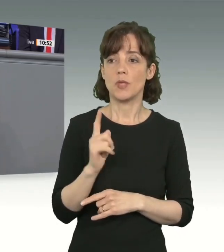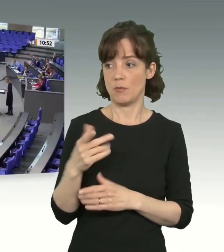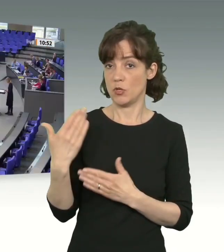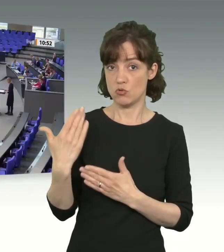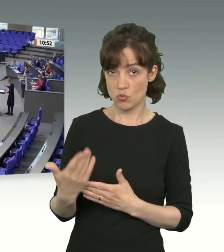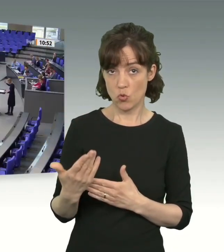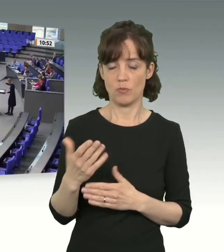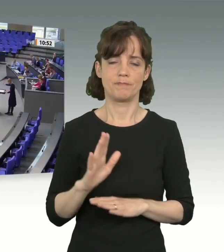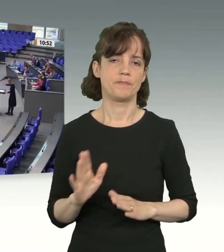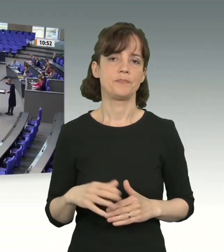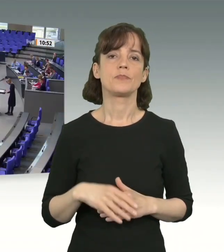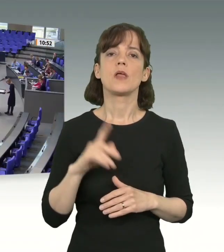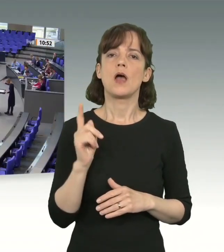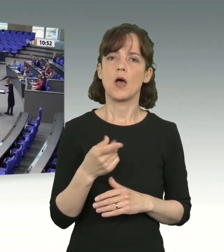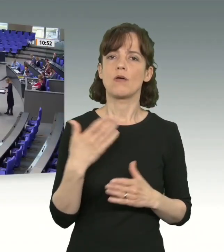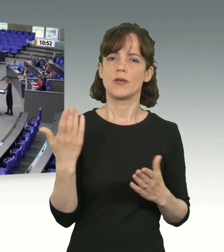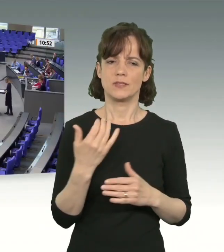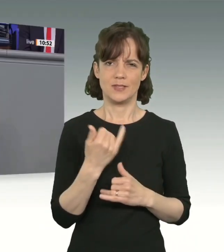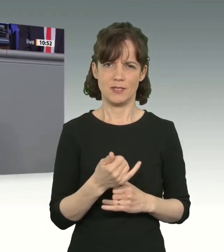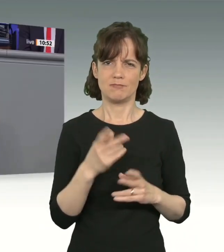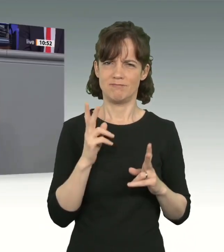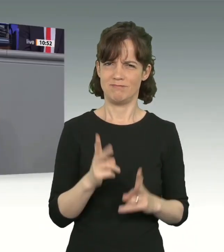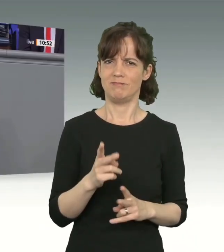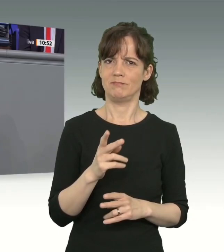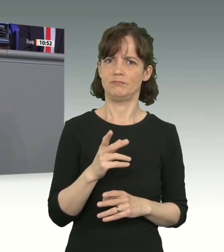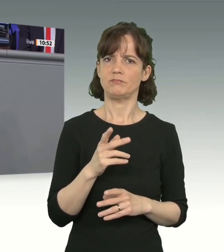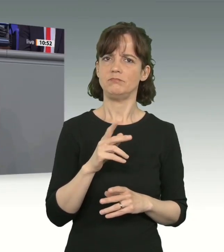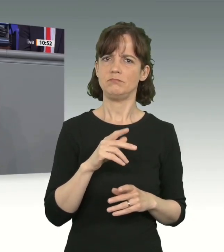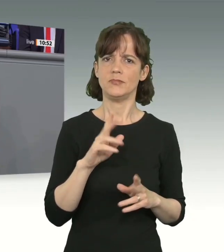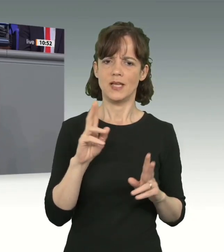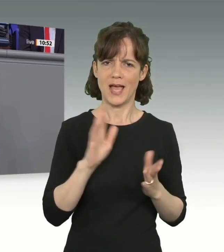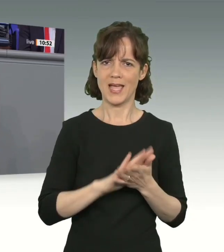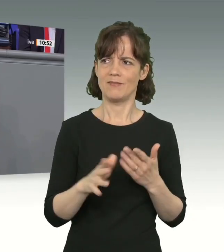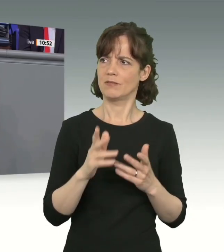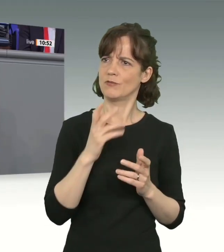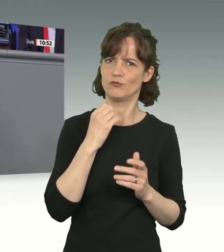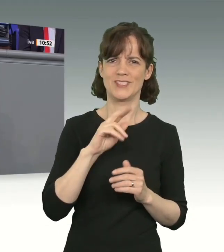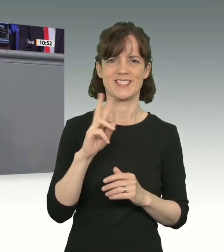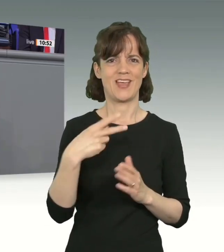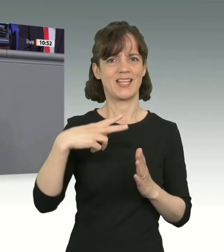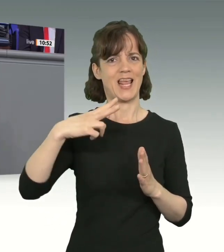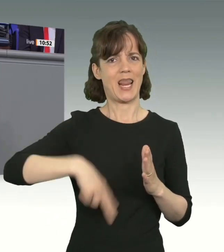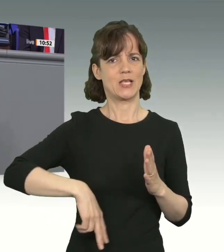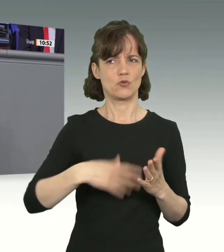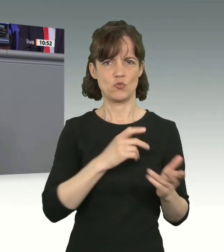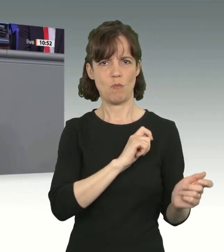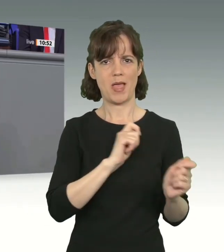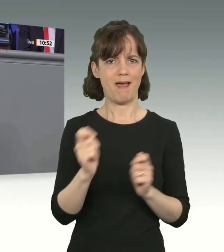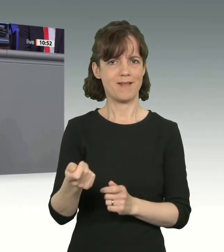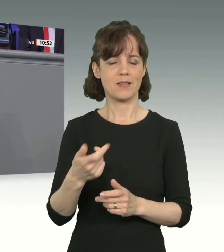nicht. Und auch die Tatsache, dass Sie hier den direkten Übergang in die zweite Lesung beantragen, hat für mich einen grob populistischen